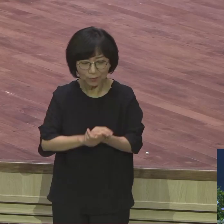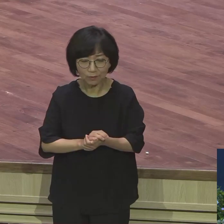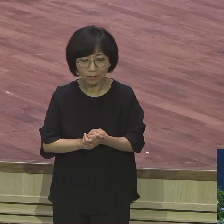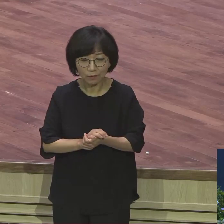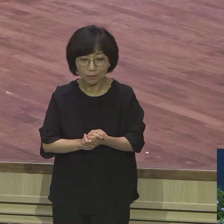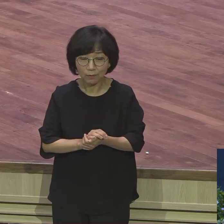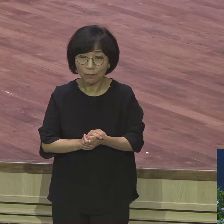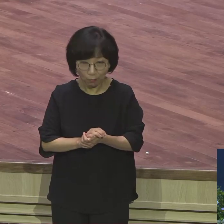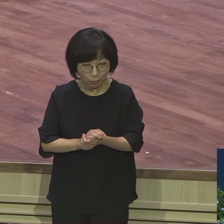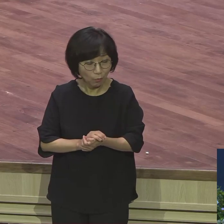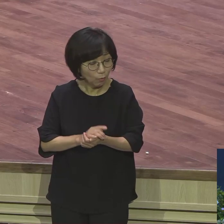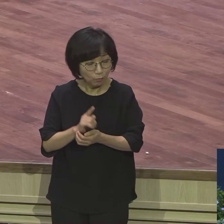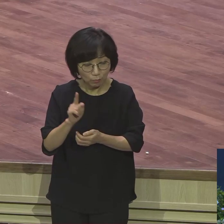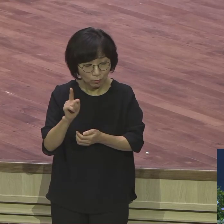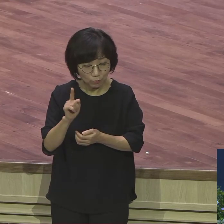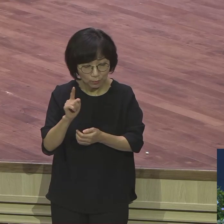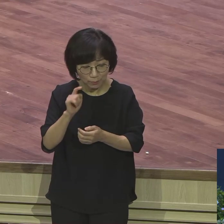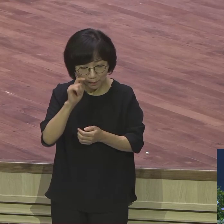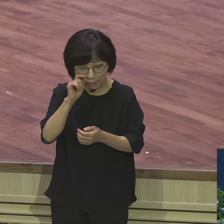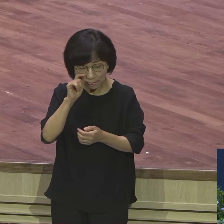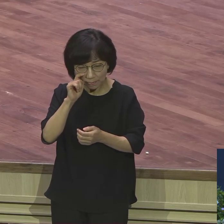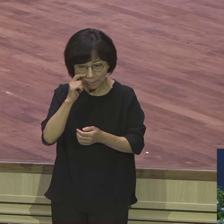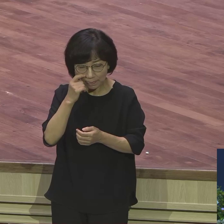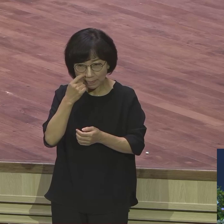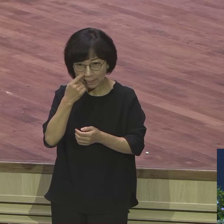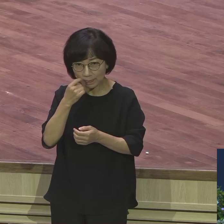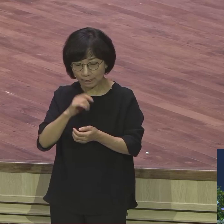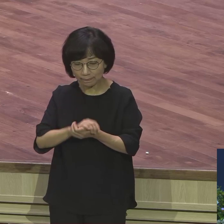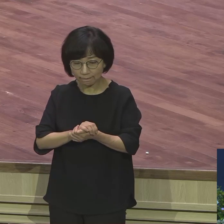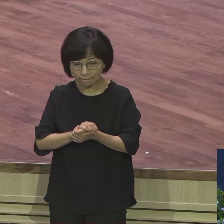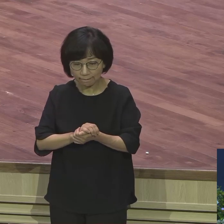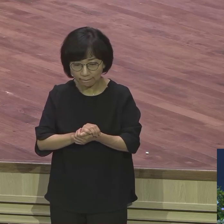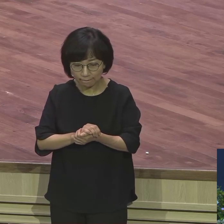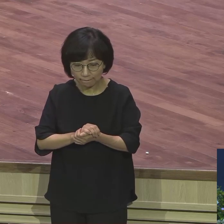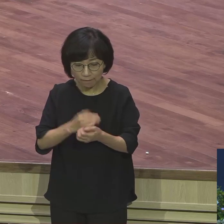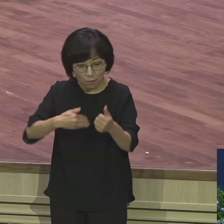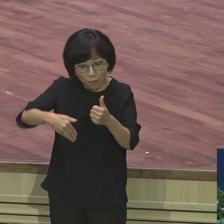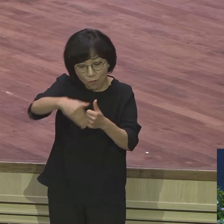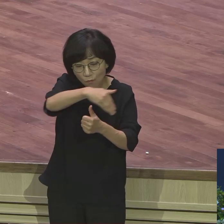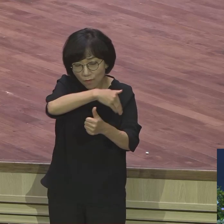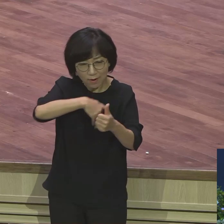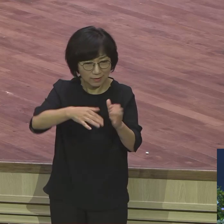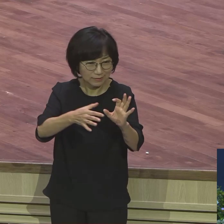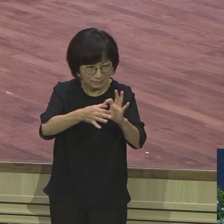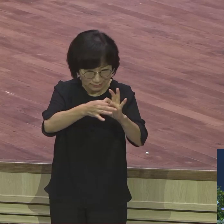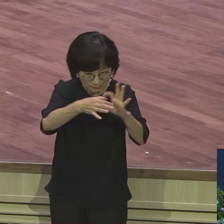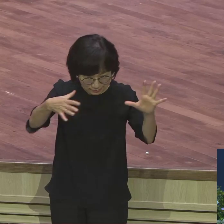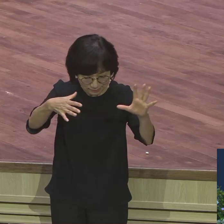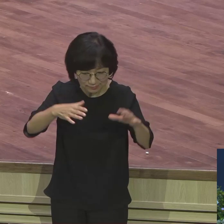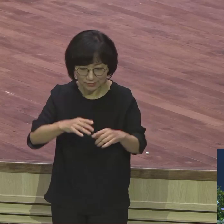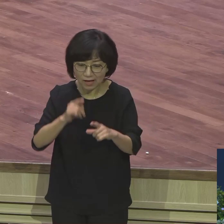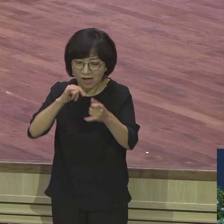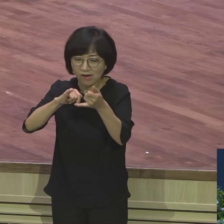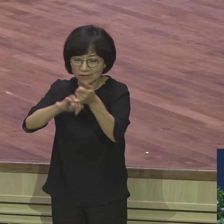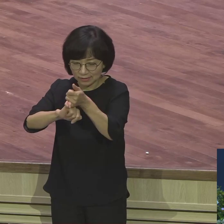수도 있다는 겁니다 그래서 중요한 것이 뭐냐 언약적 관점을 가진 겁니다 언약적 관점을 가져라